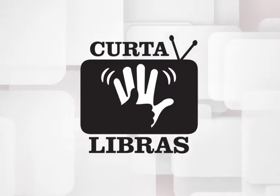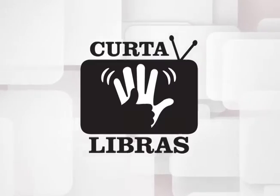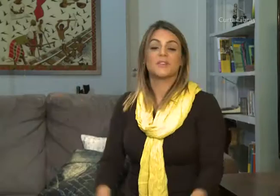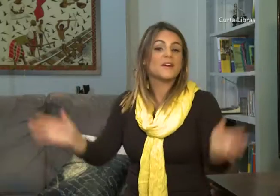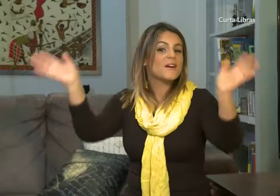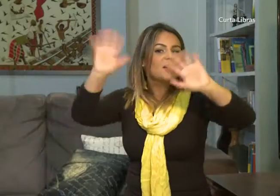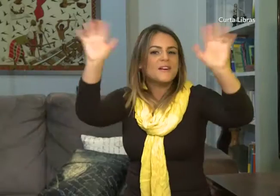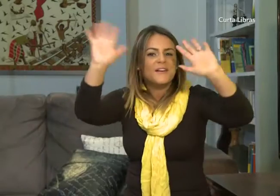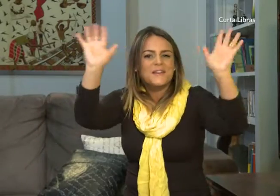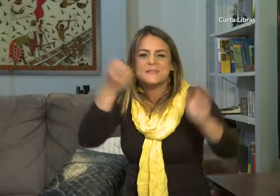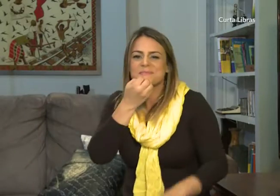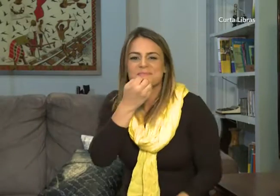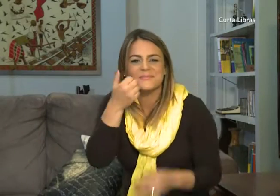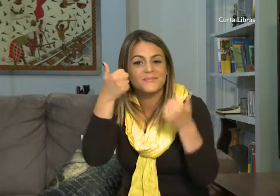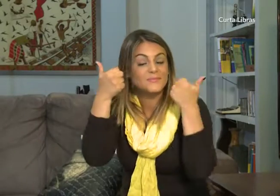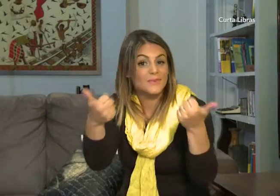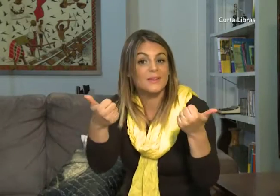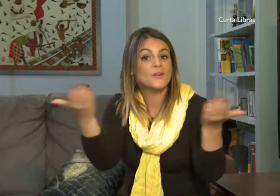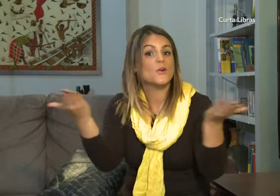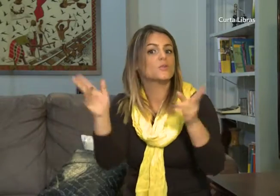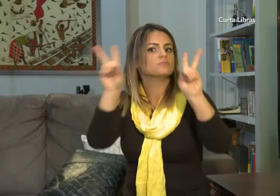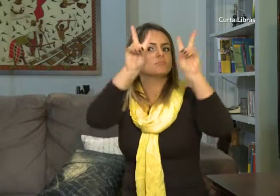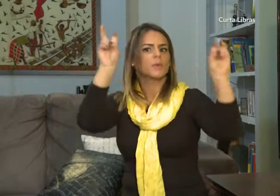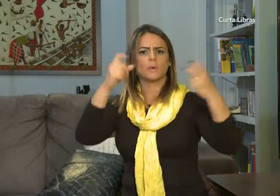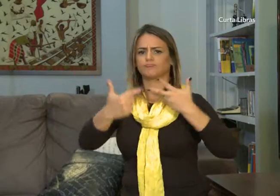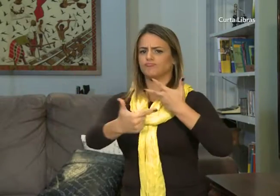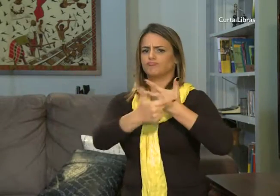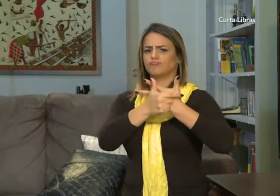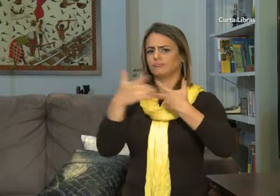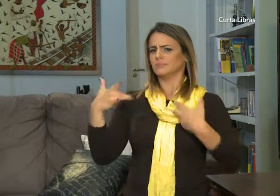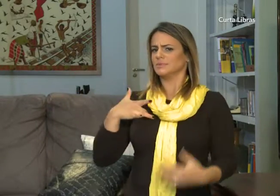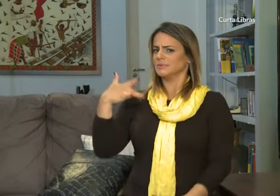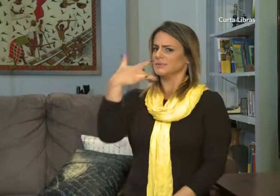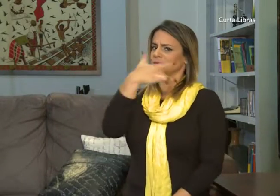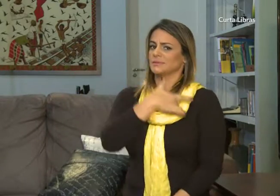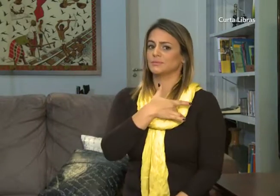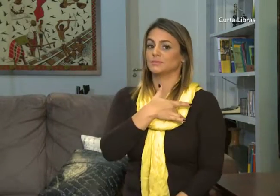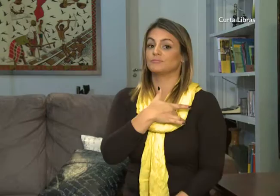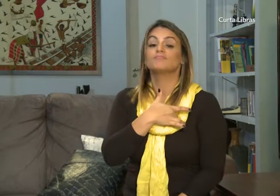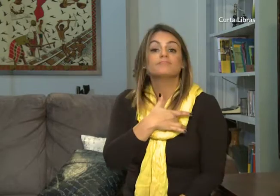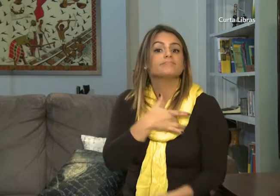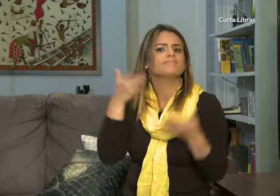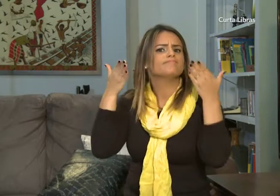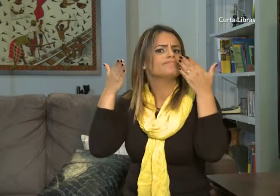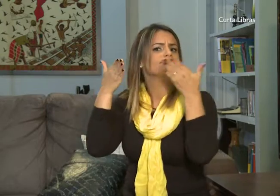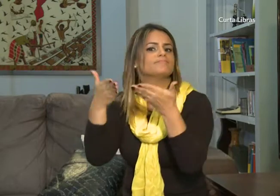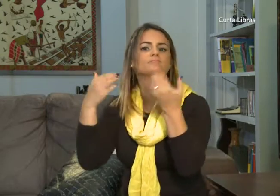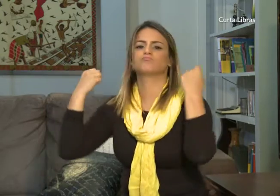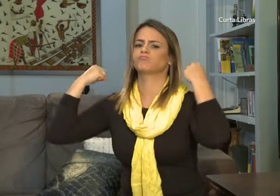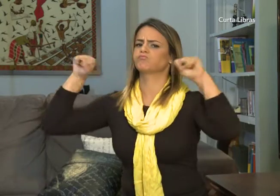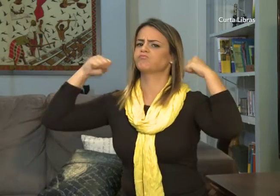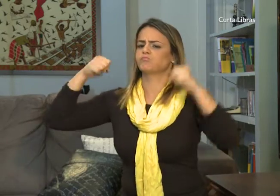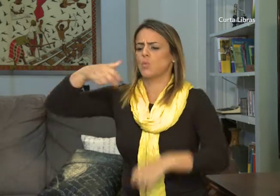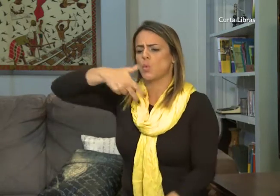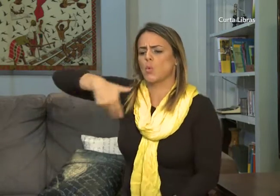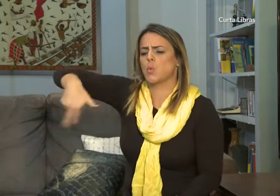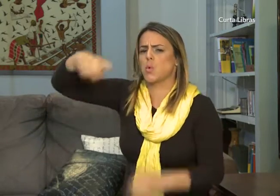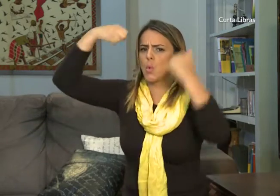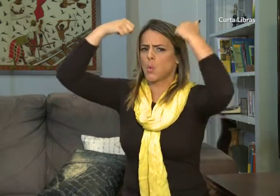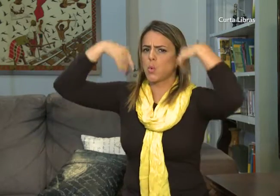Olá, tudo bem? Hoje na temática fitness e bem-estar, vamos ver práticas de exercícios físicos que não